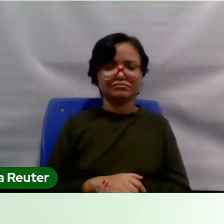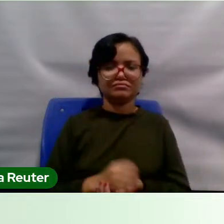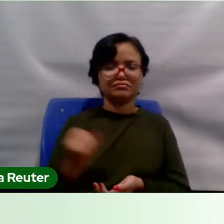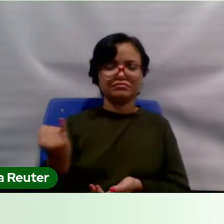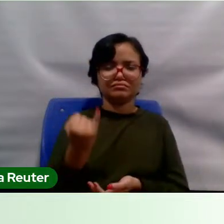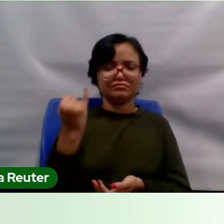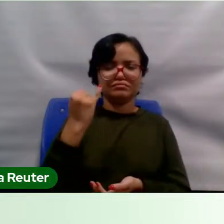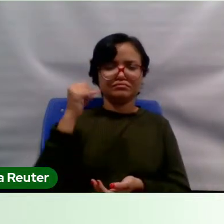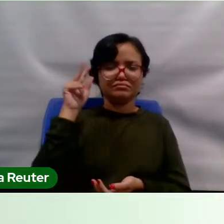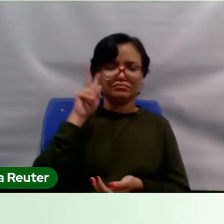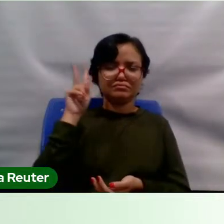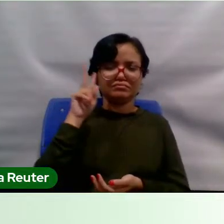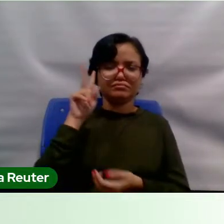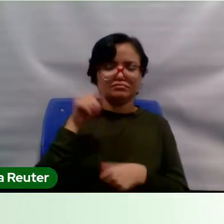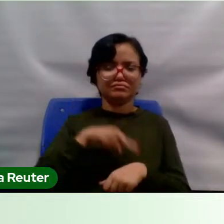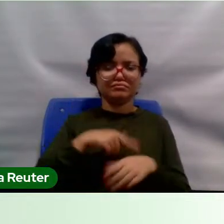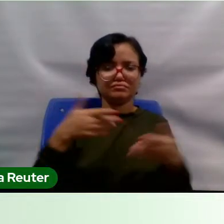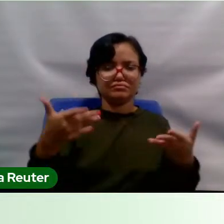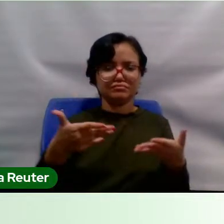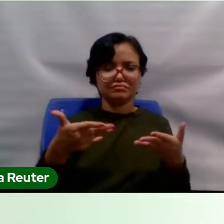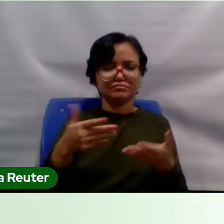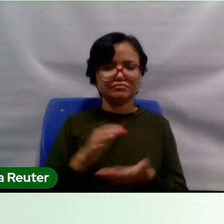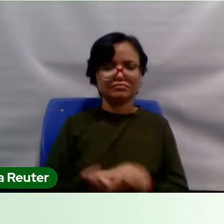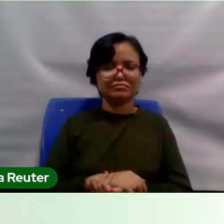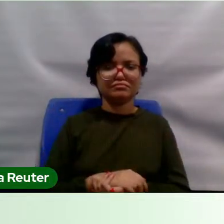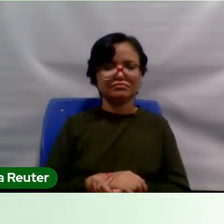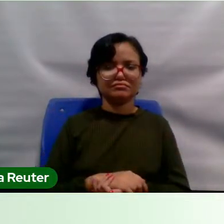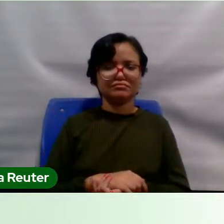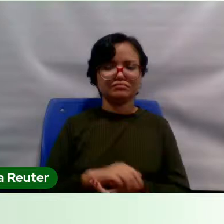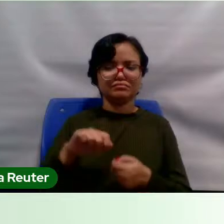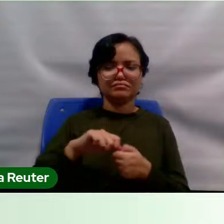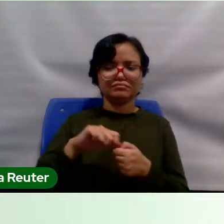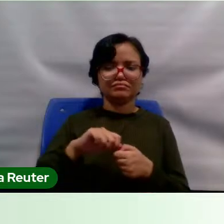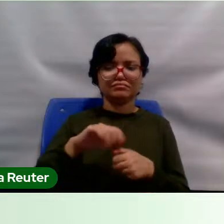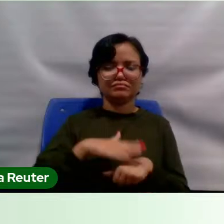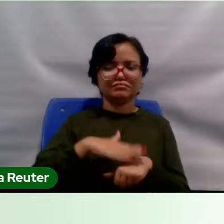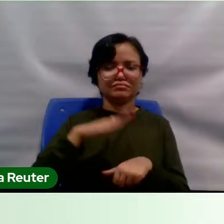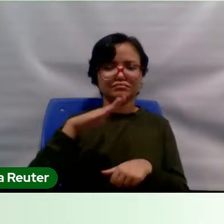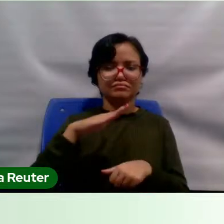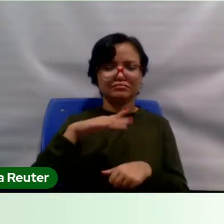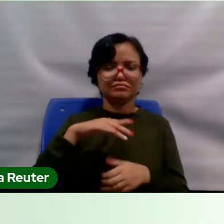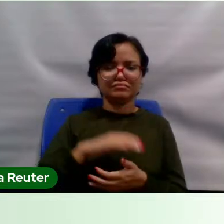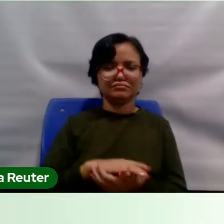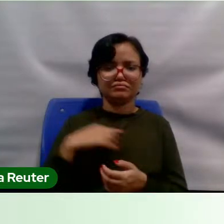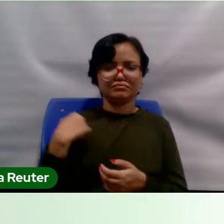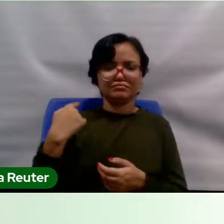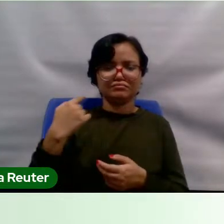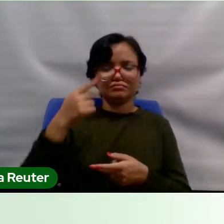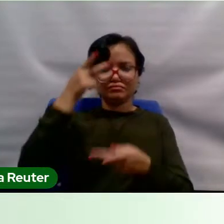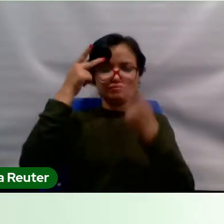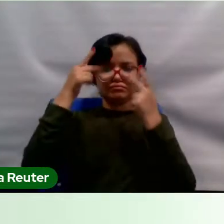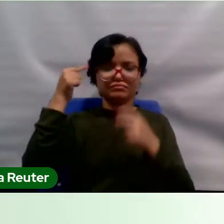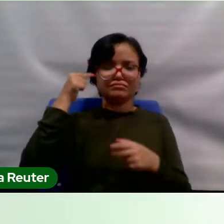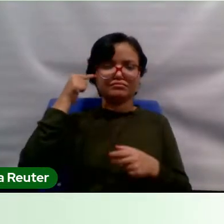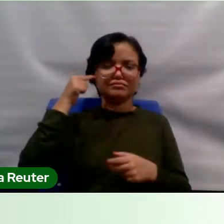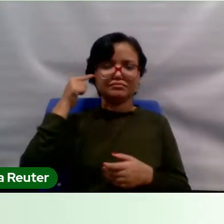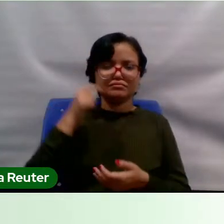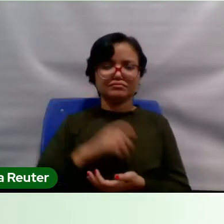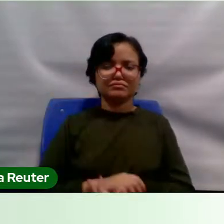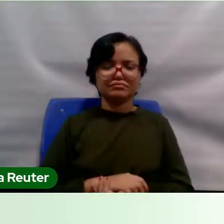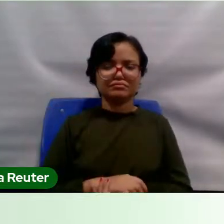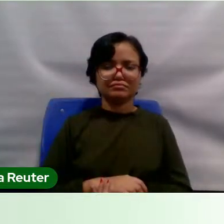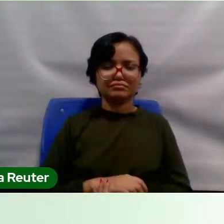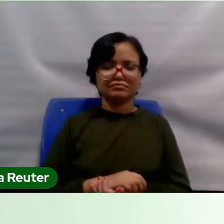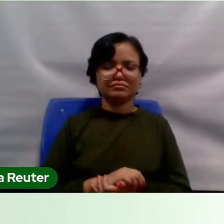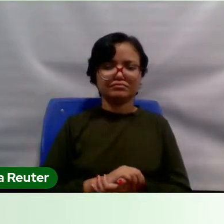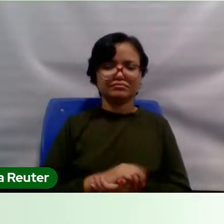história do tempo presente, que faça cada vez mais o nosso povo pensar e refletir que o presente